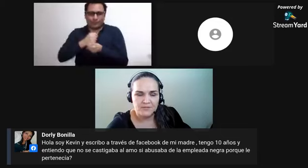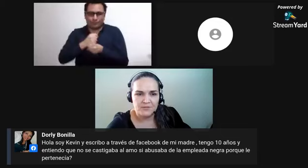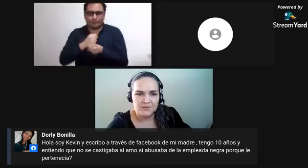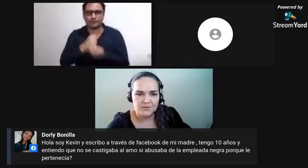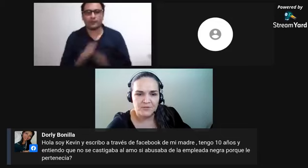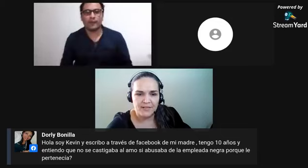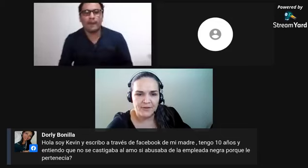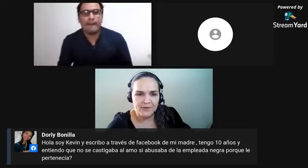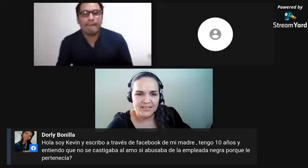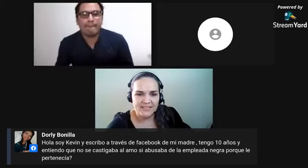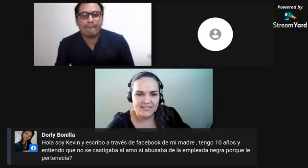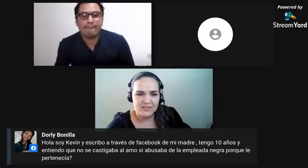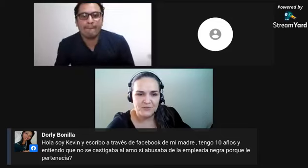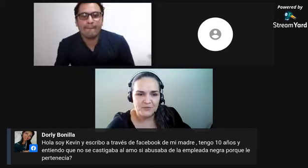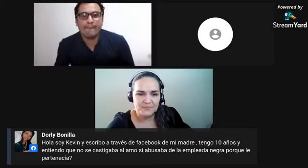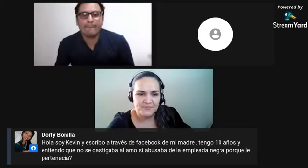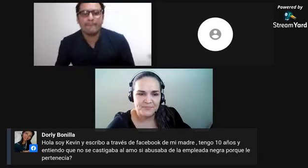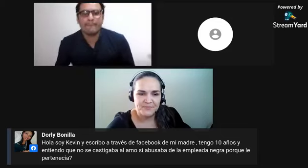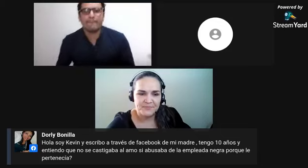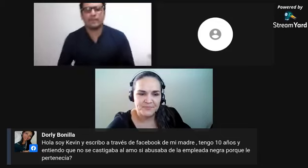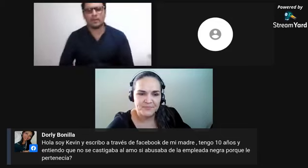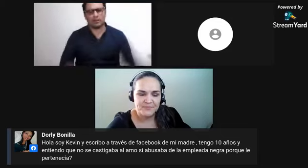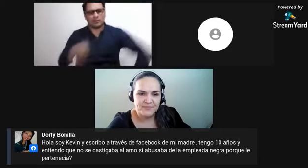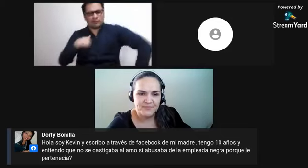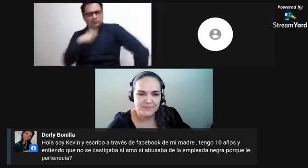Yo tengo 10 años.